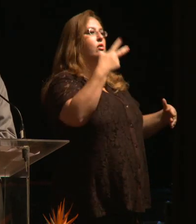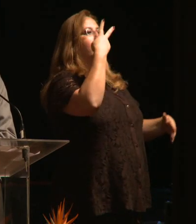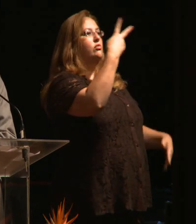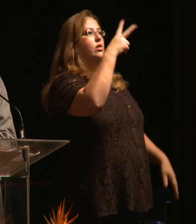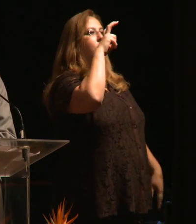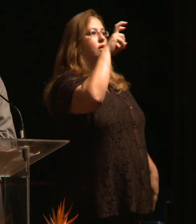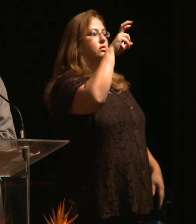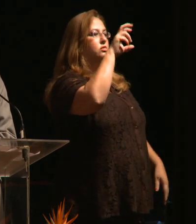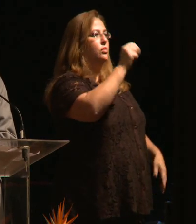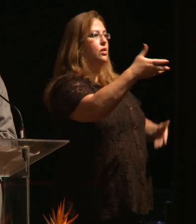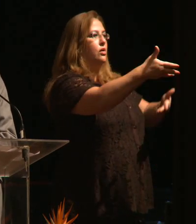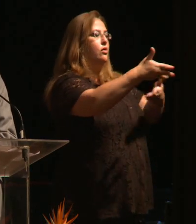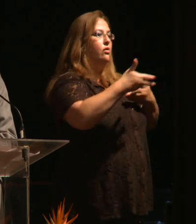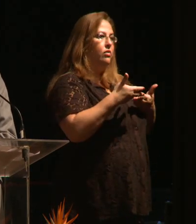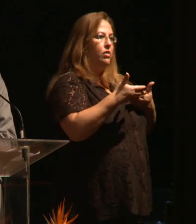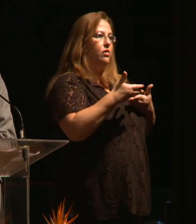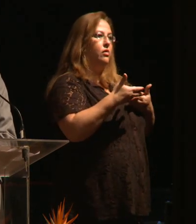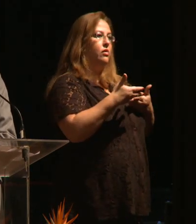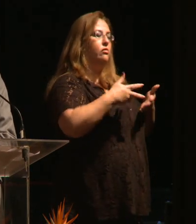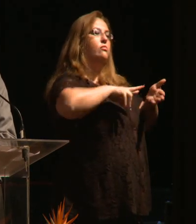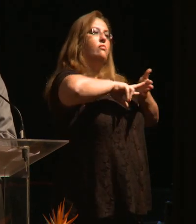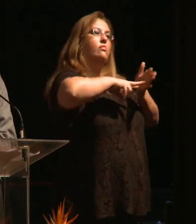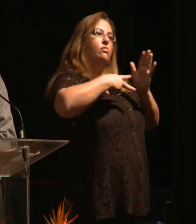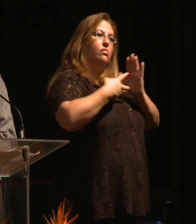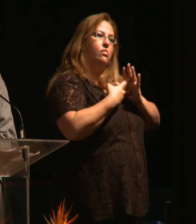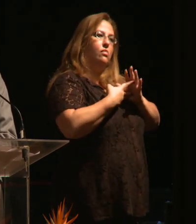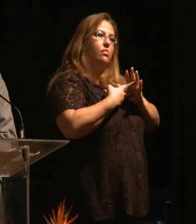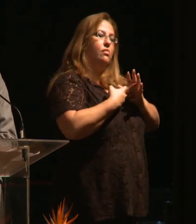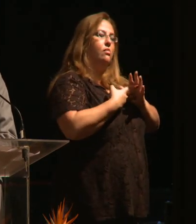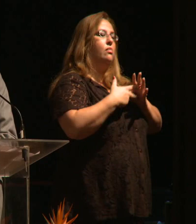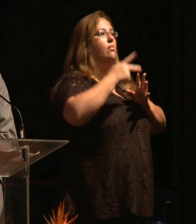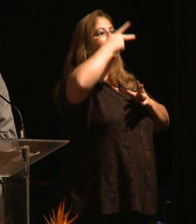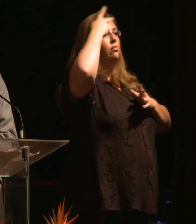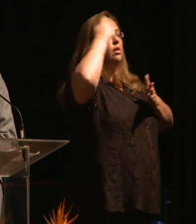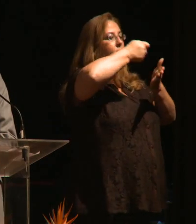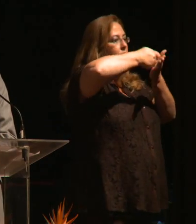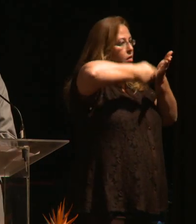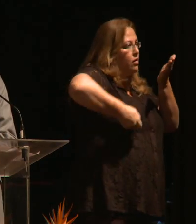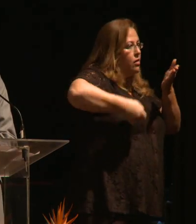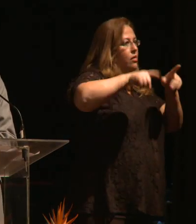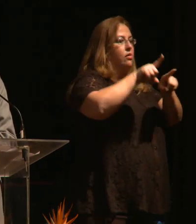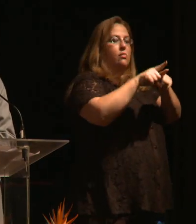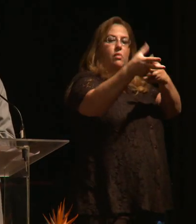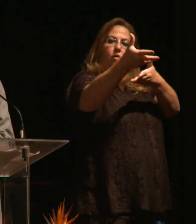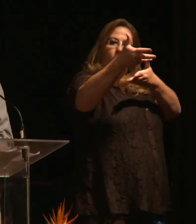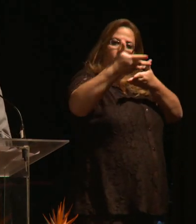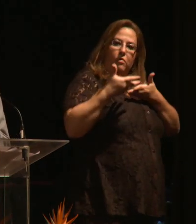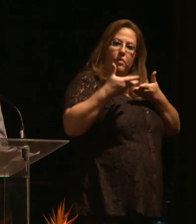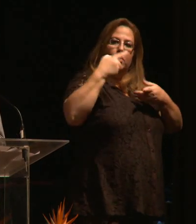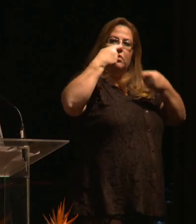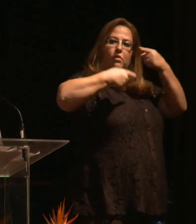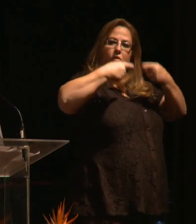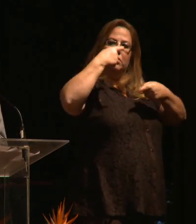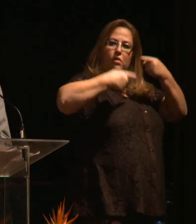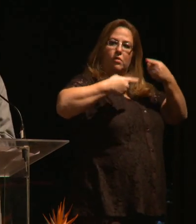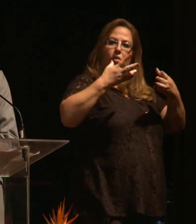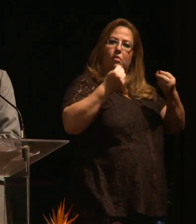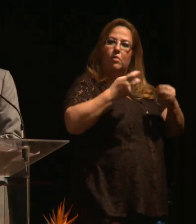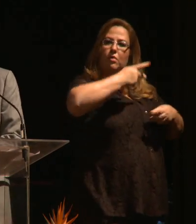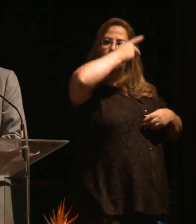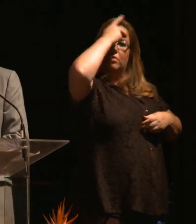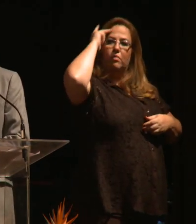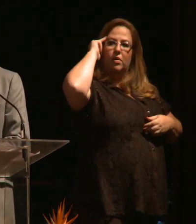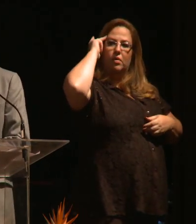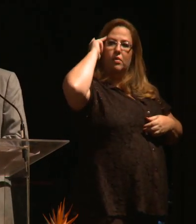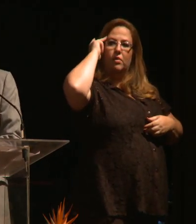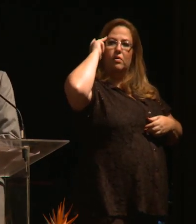convidados, ou seja, considerando os autores dos trabalhos, os convidados que vão fazer os debates, e muita gente